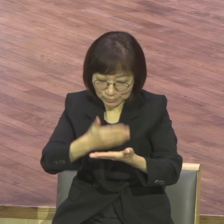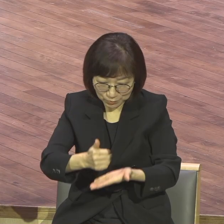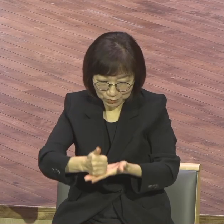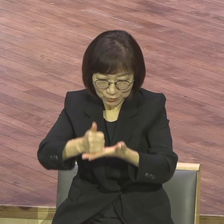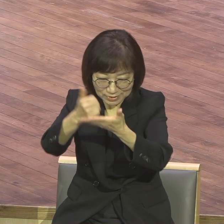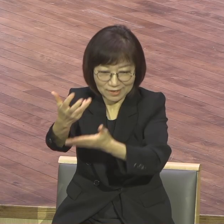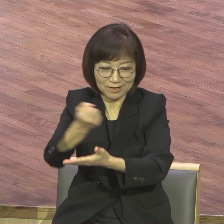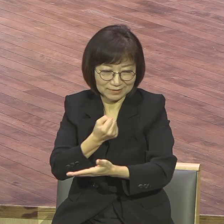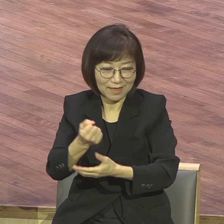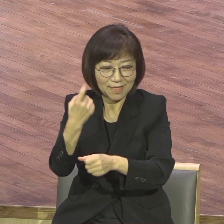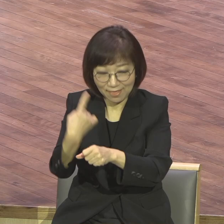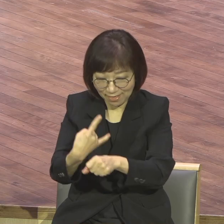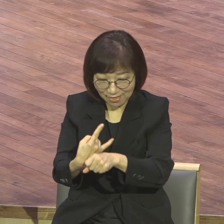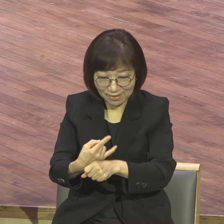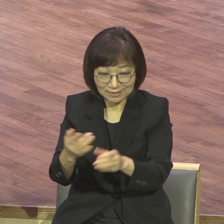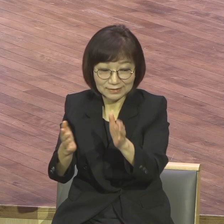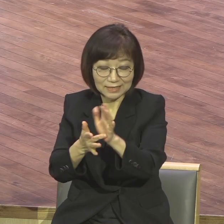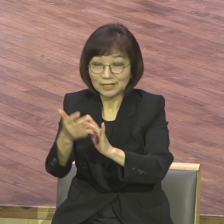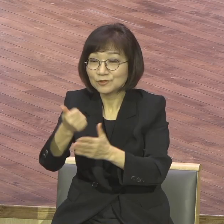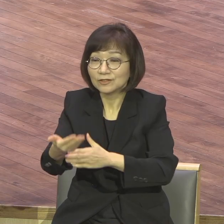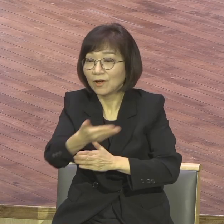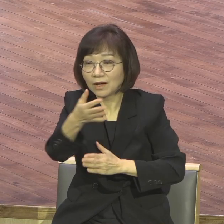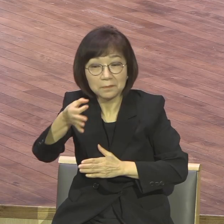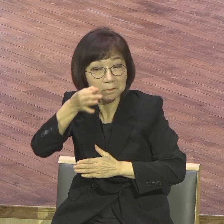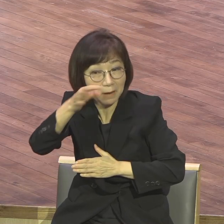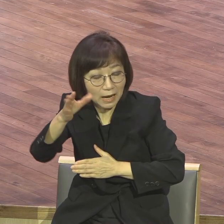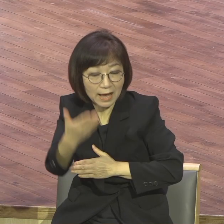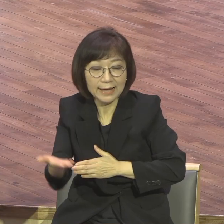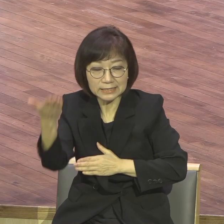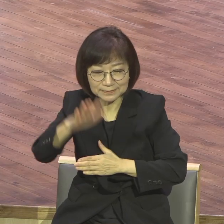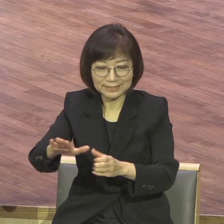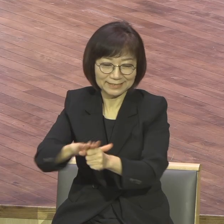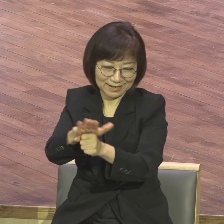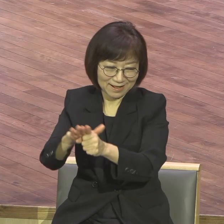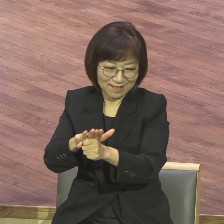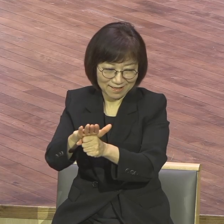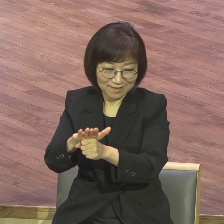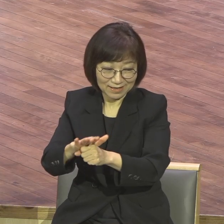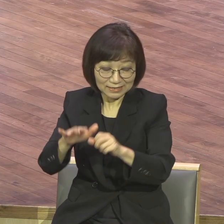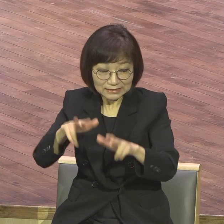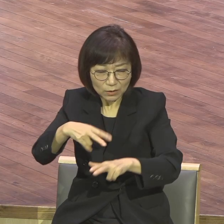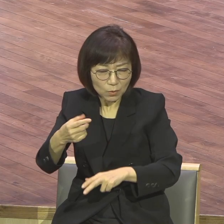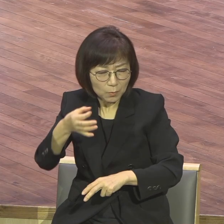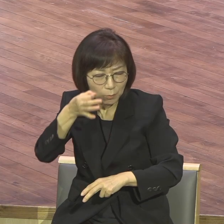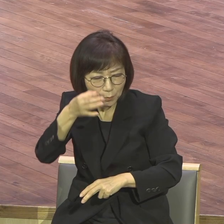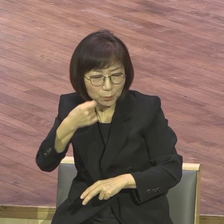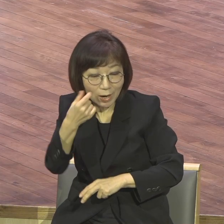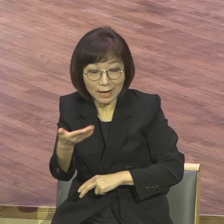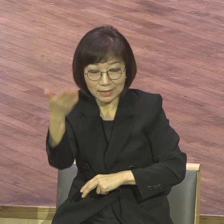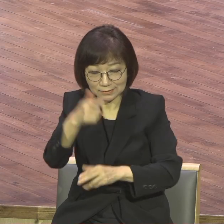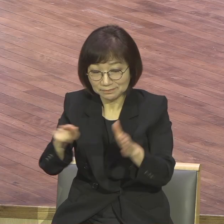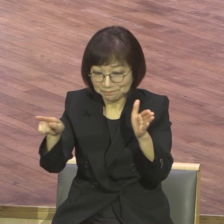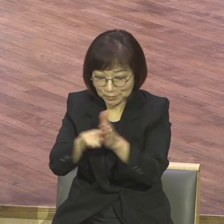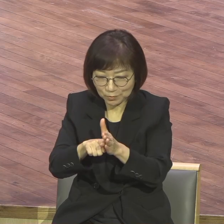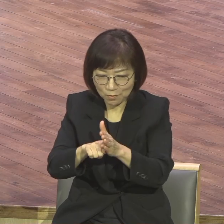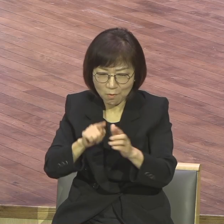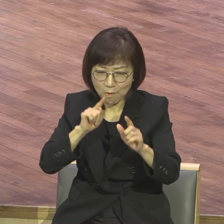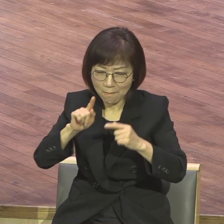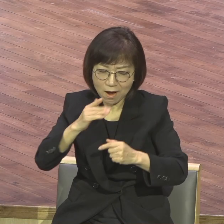할 것이니라. 예수를 너희가 보지 못하시나 사랑하는 도다. 이제도 보지 못하나 믿고 말할 수 없는 영광스러운